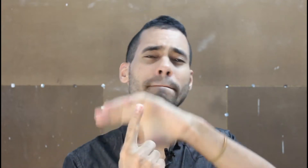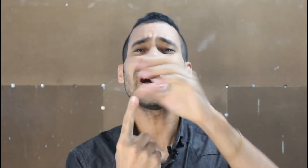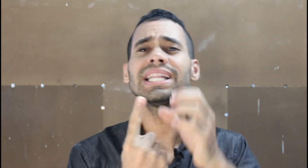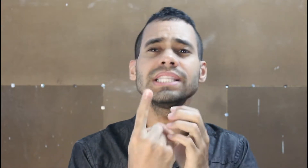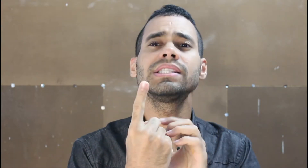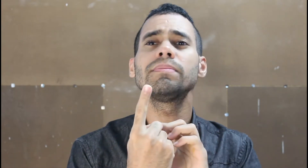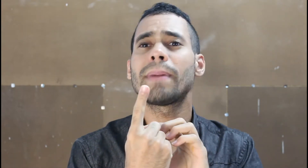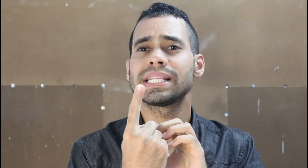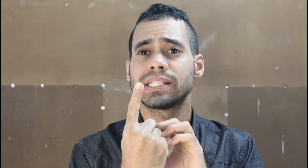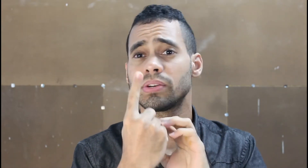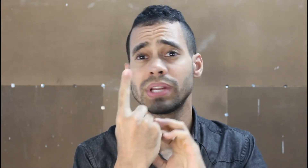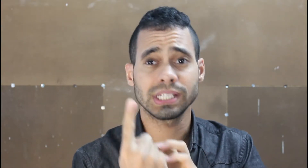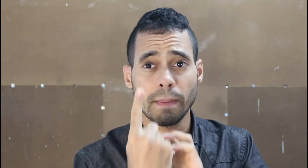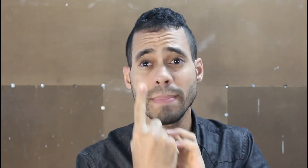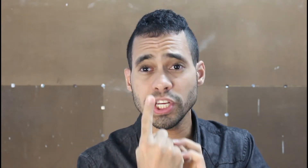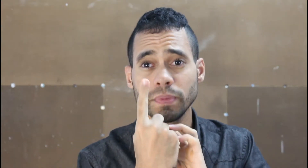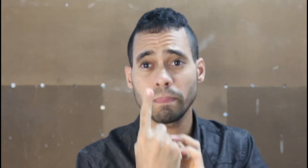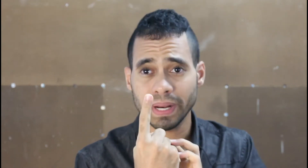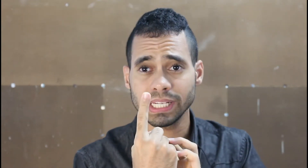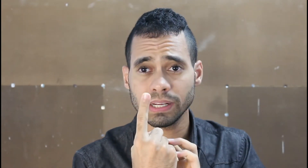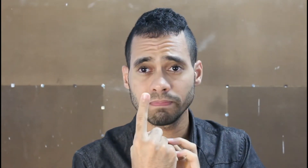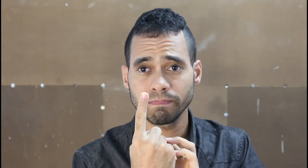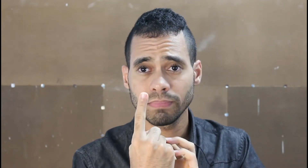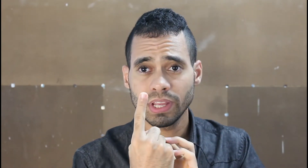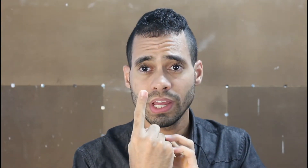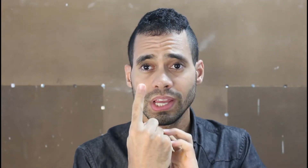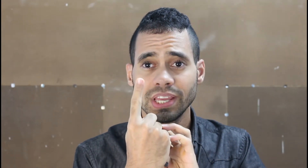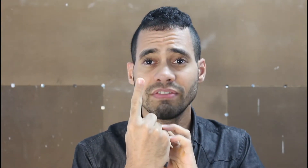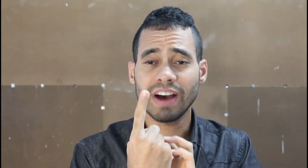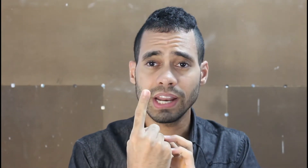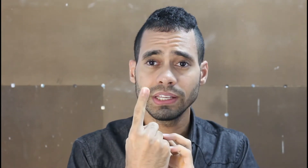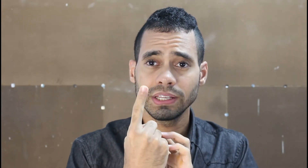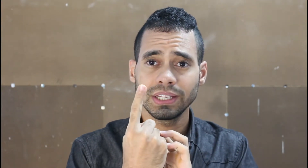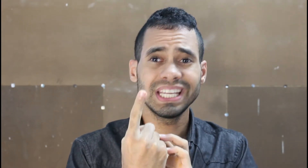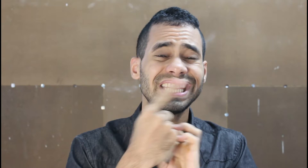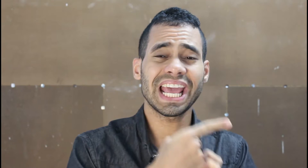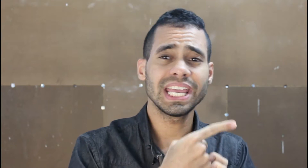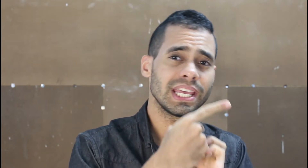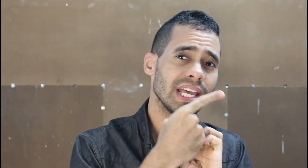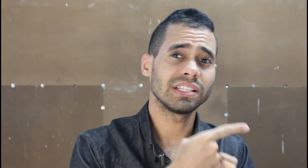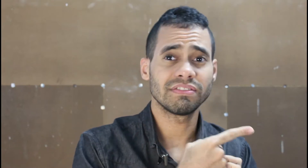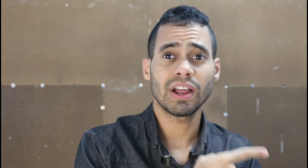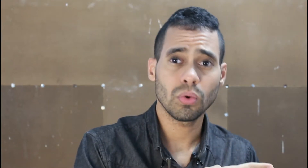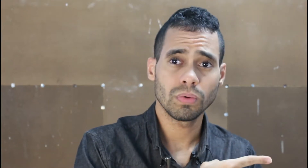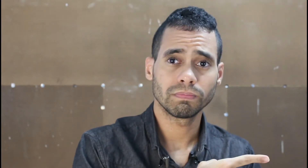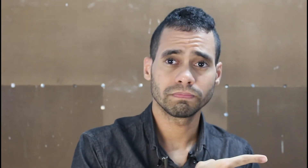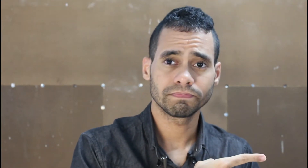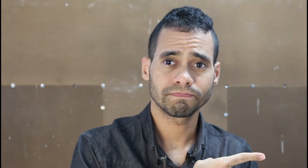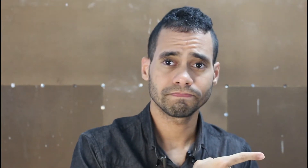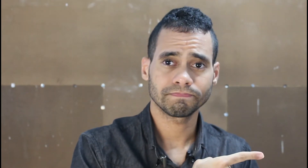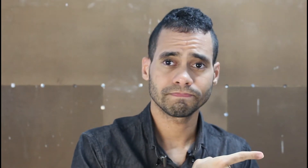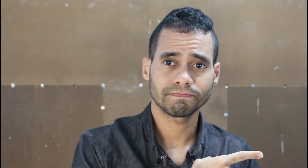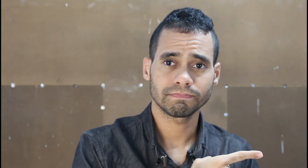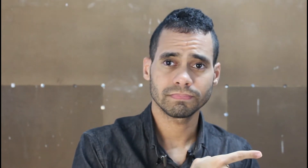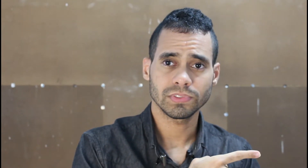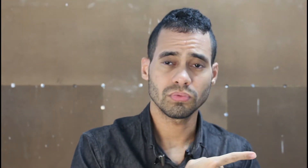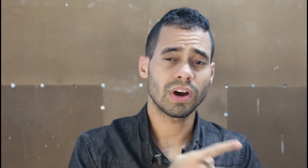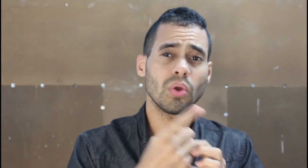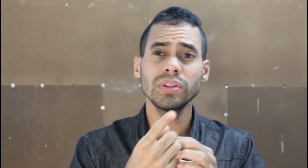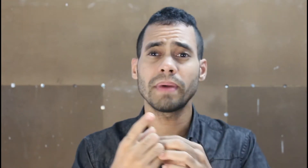participação nessa mesma empresa que vale, que tem esse valor. O valor de